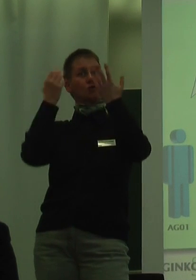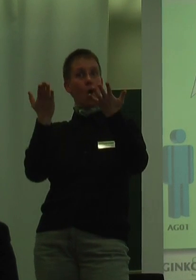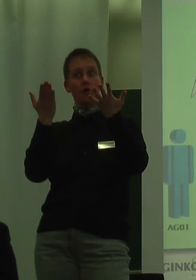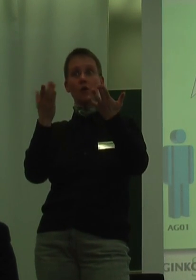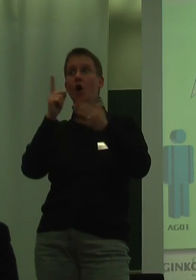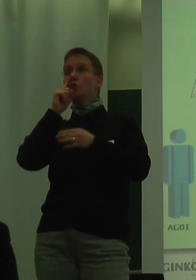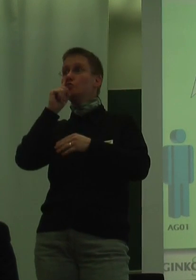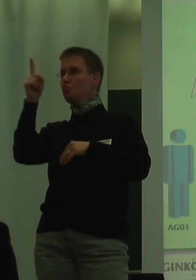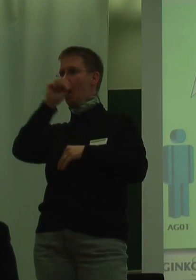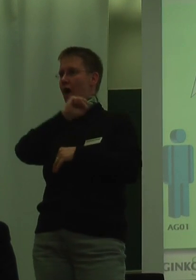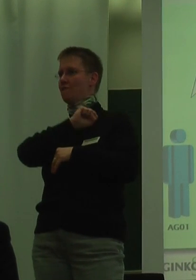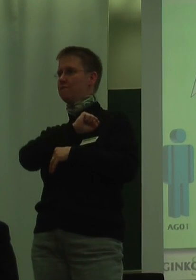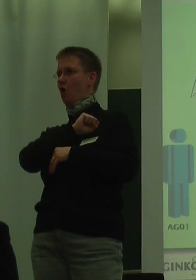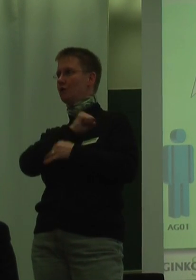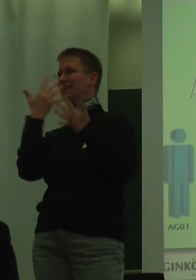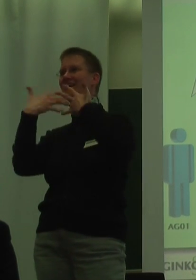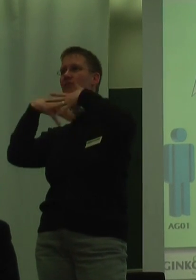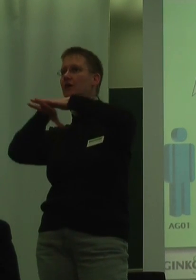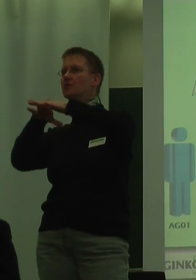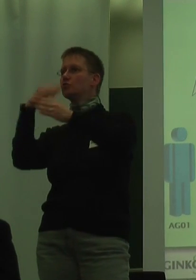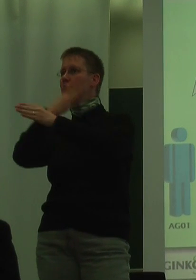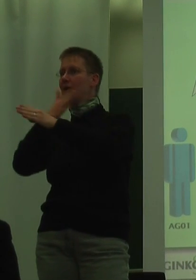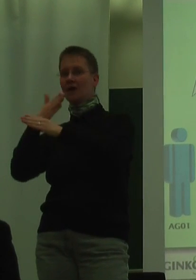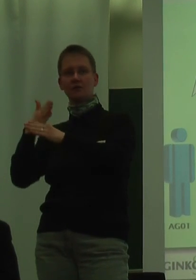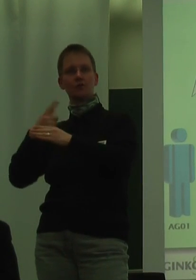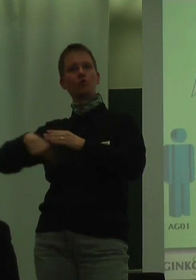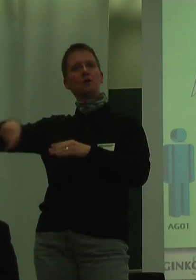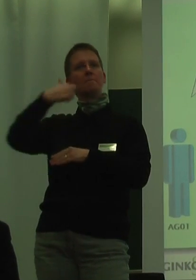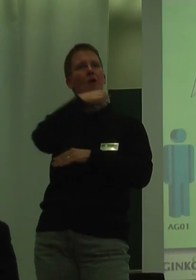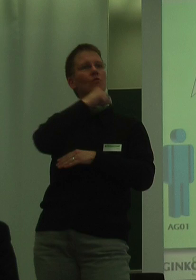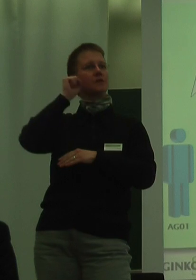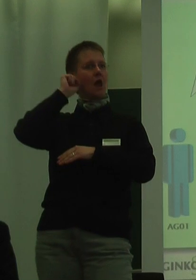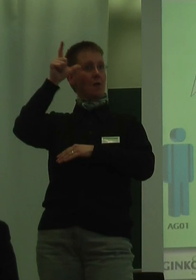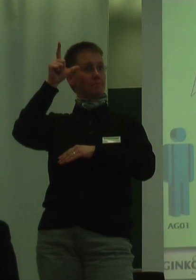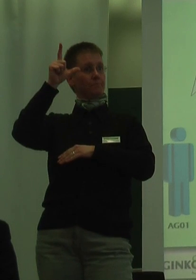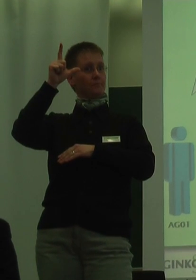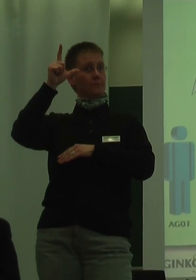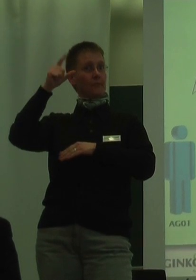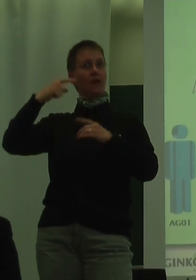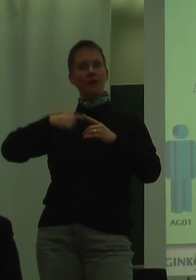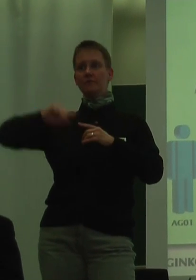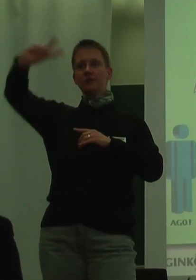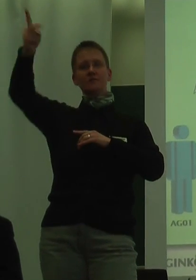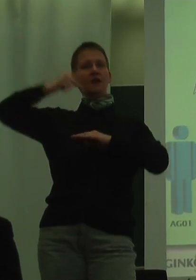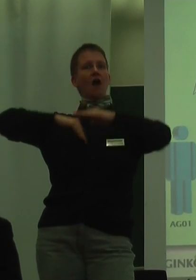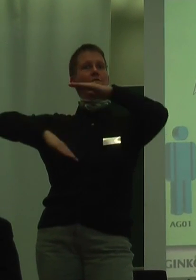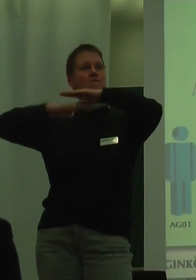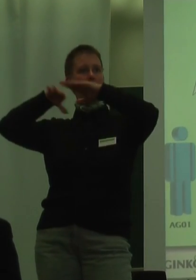Erfolg haben mit der Integration Behinderter in unser Berufsleben, wenn wir sie voll annehmen, ihre Fähigkeiten analysieren